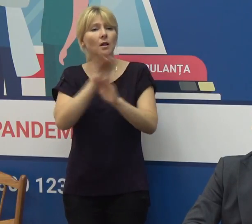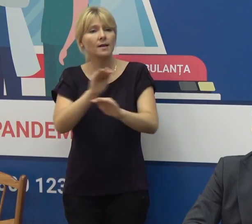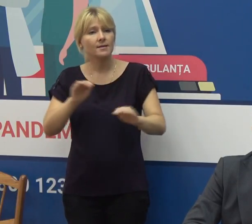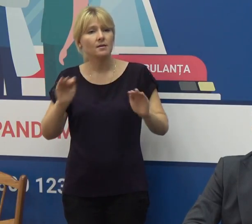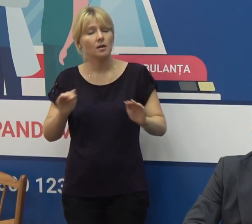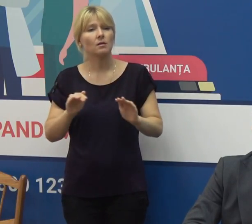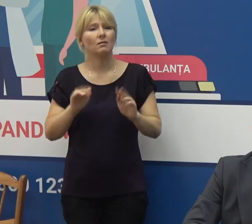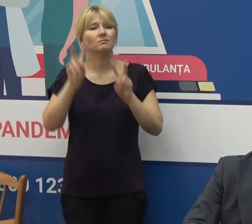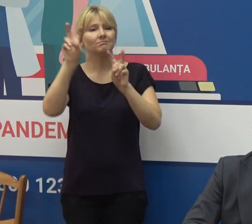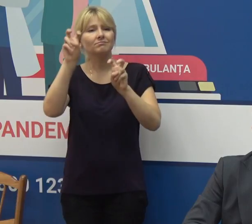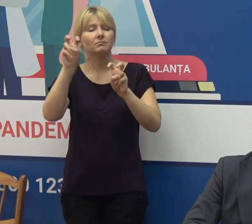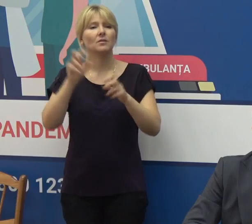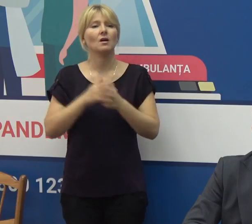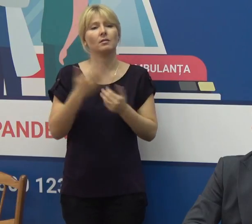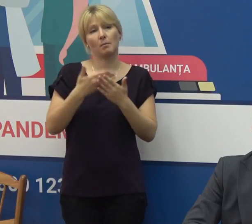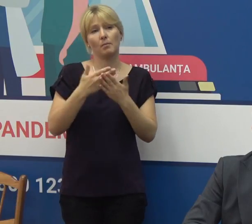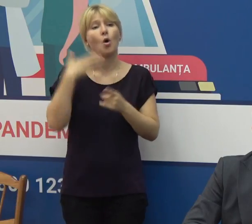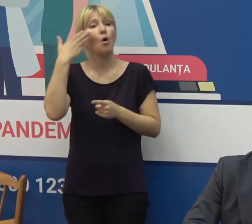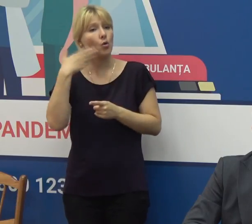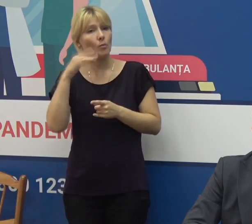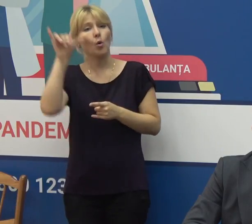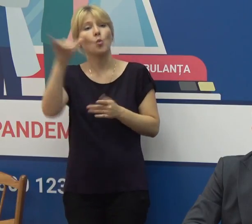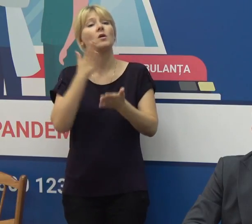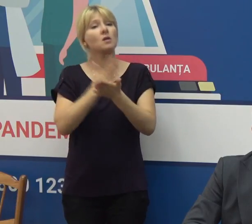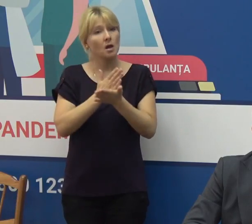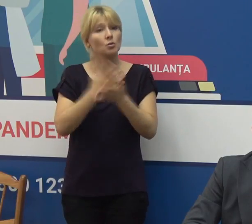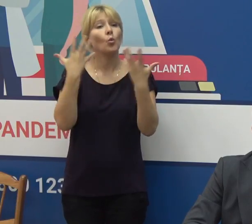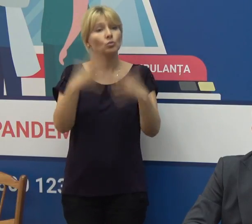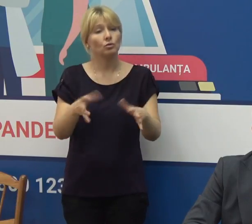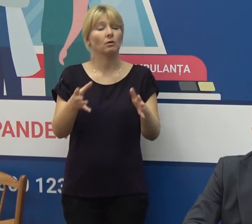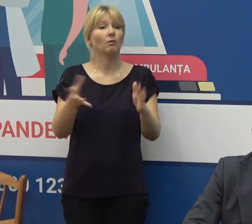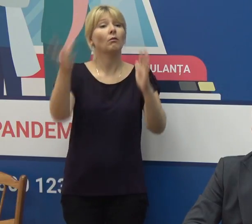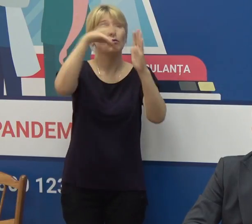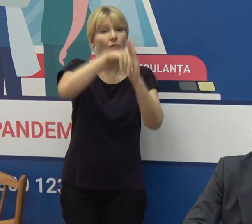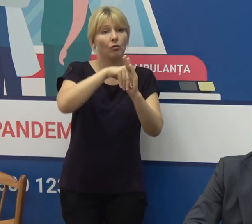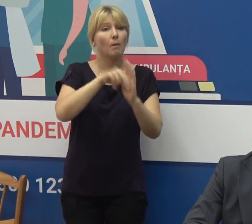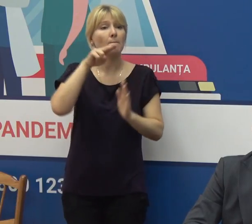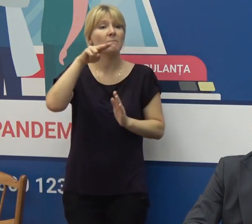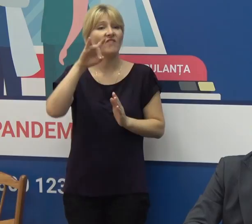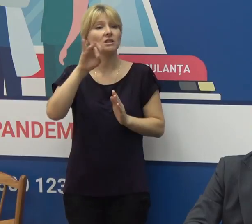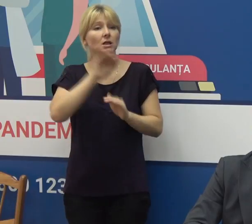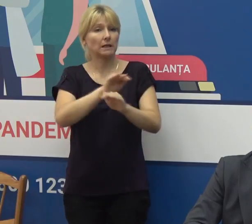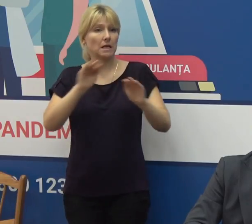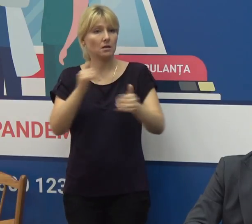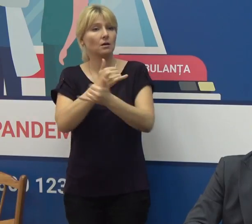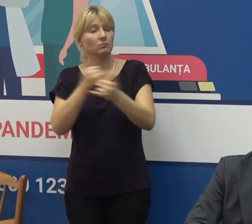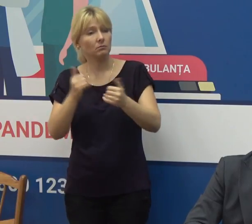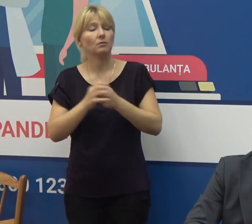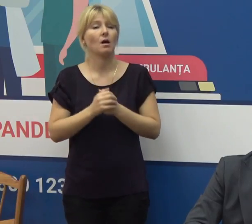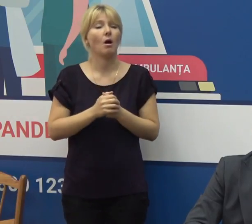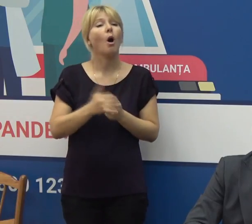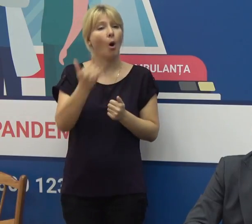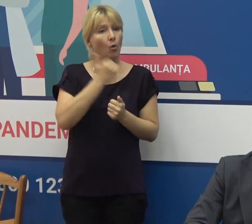anumite seruri pentru că știm că de exemplu în România se practică deja vaccinarea copiilor cu seruri Pfizer de exemplu dacă